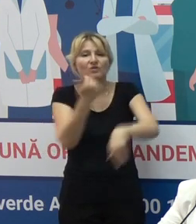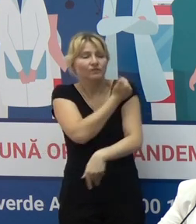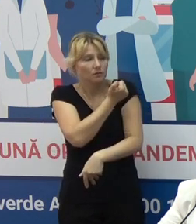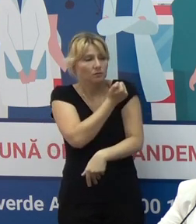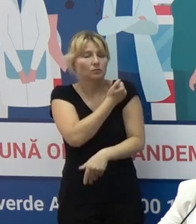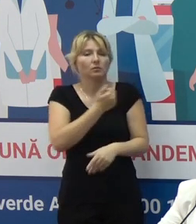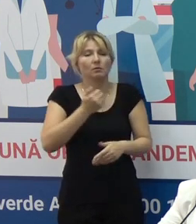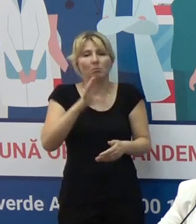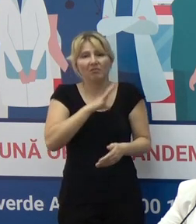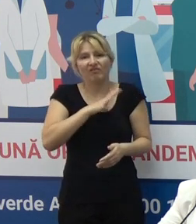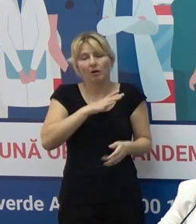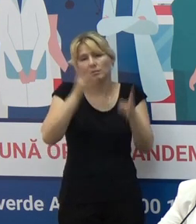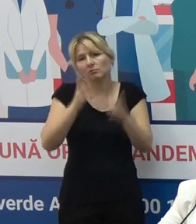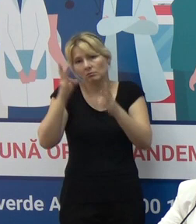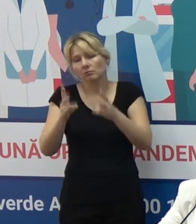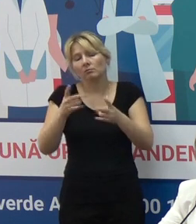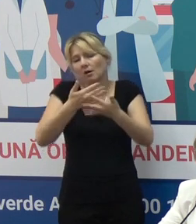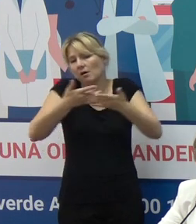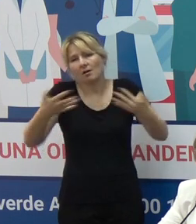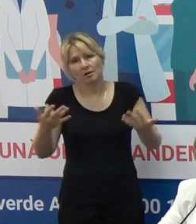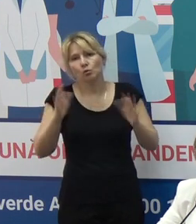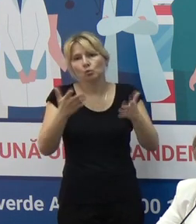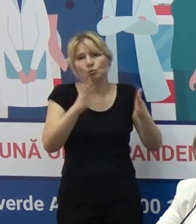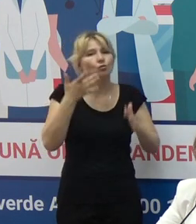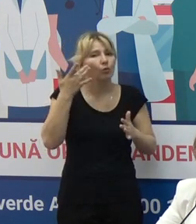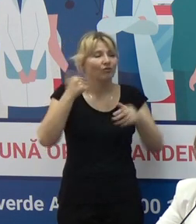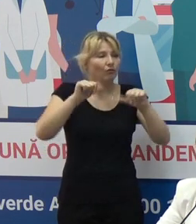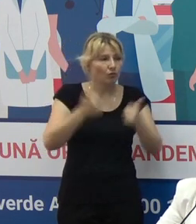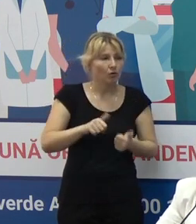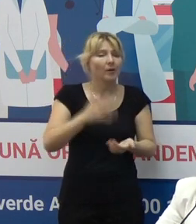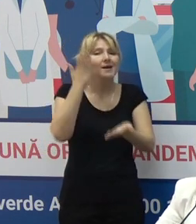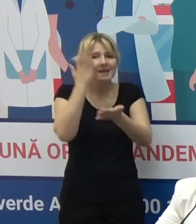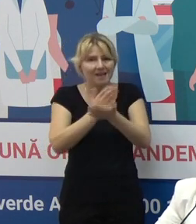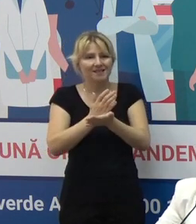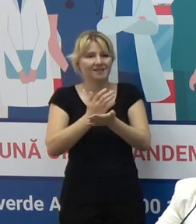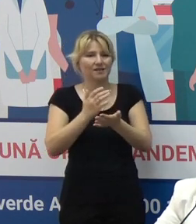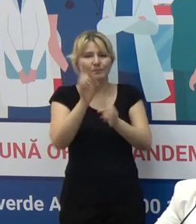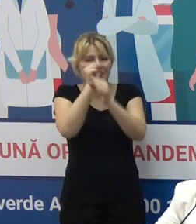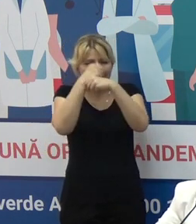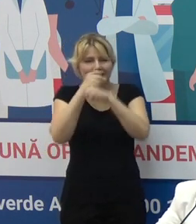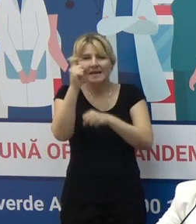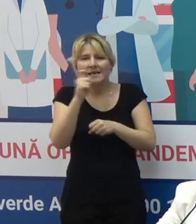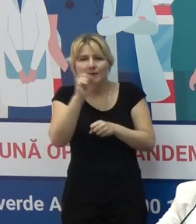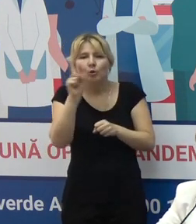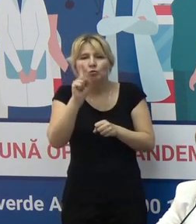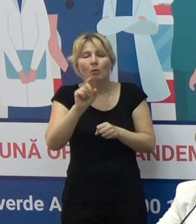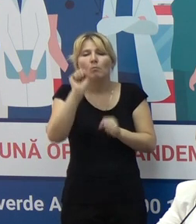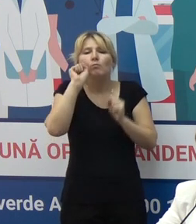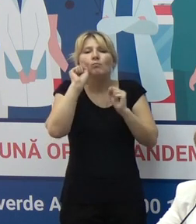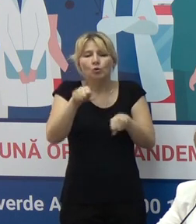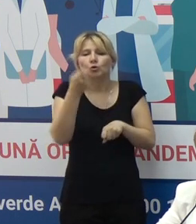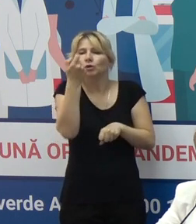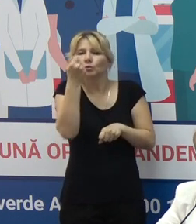substanță care poate provoca. Este lucru